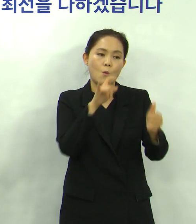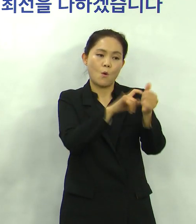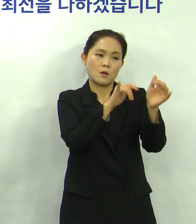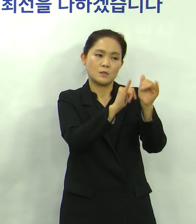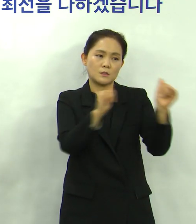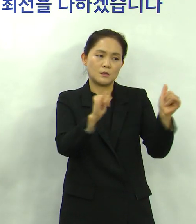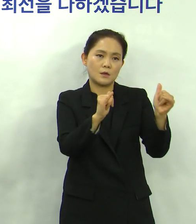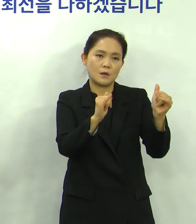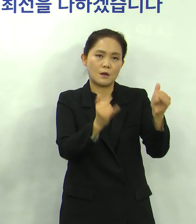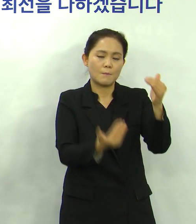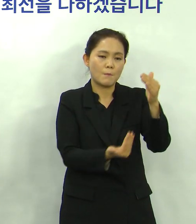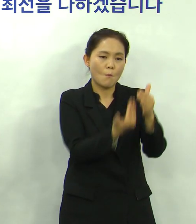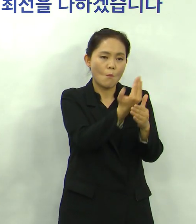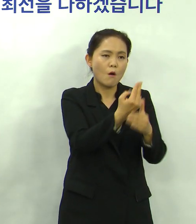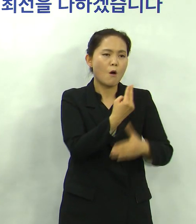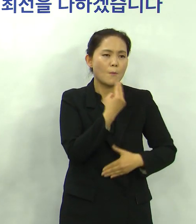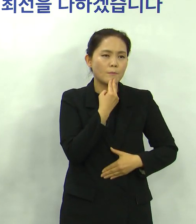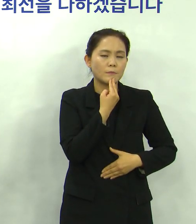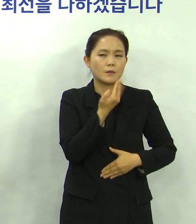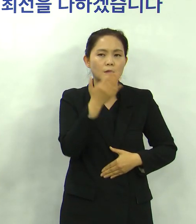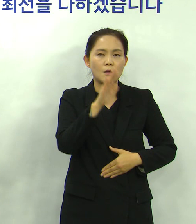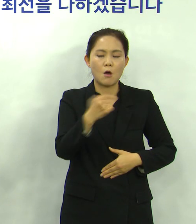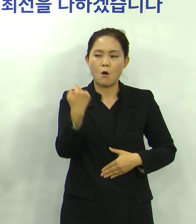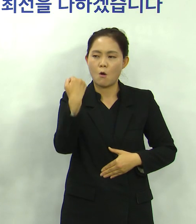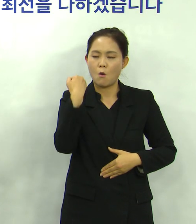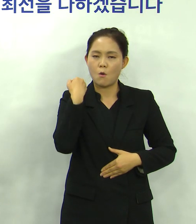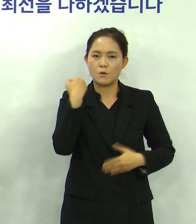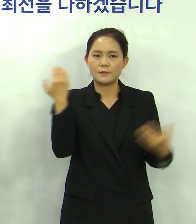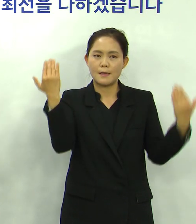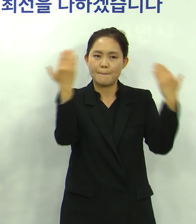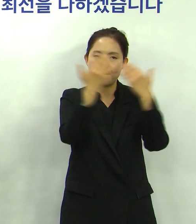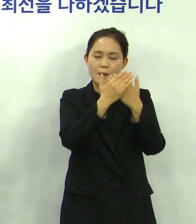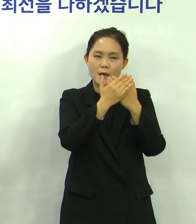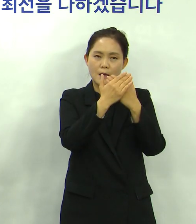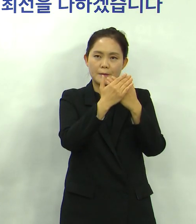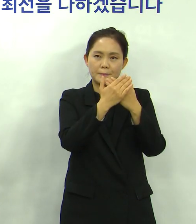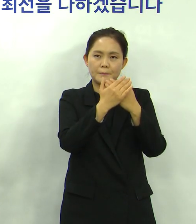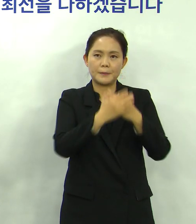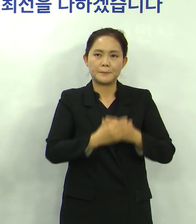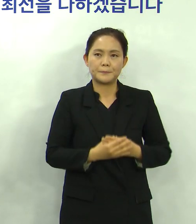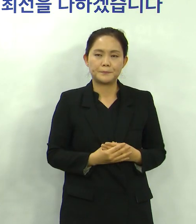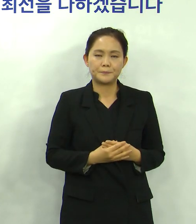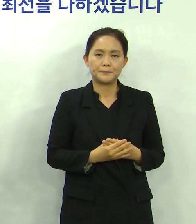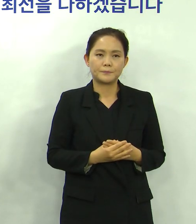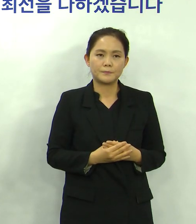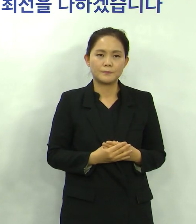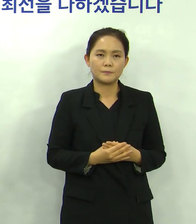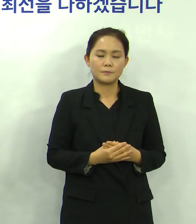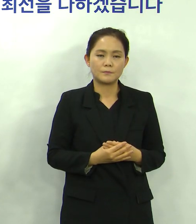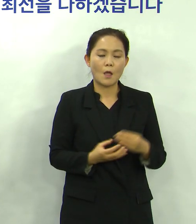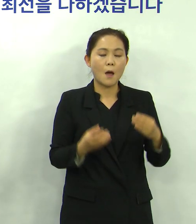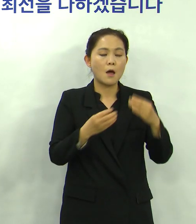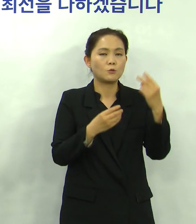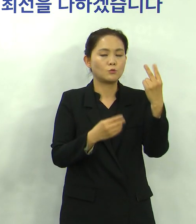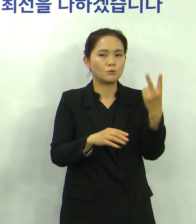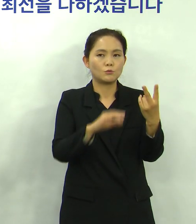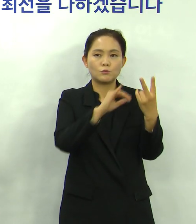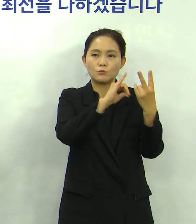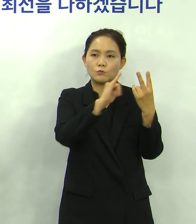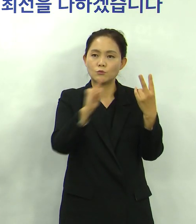확진자가 나오지 않다가 어젯밤에 방금 말씀드린 인원을 포함해서